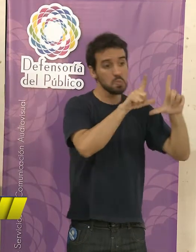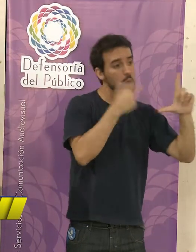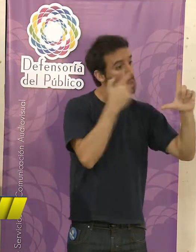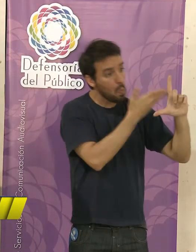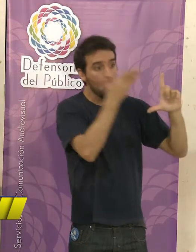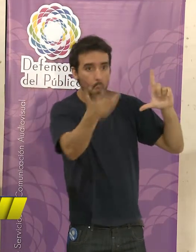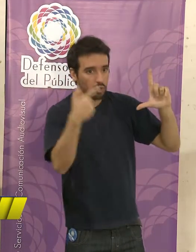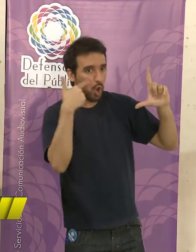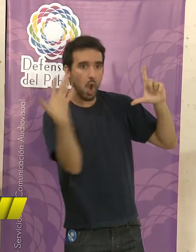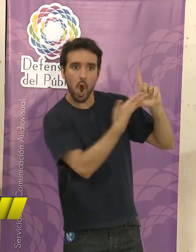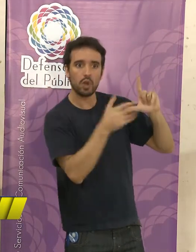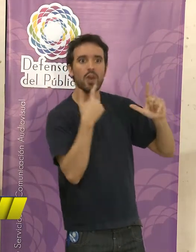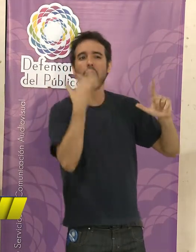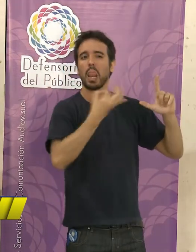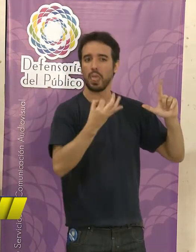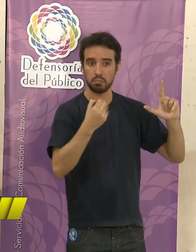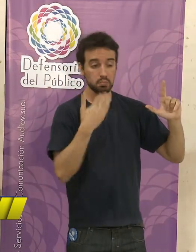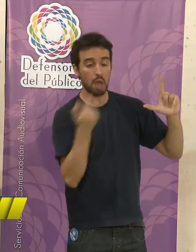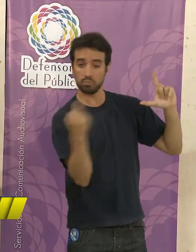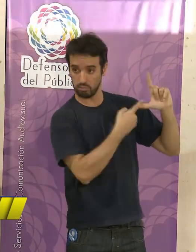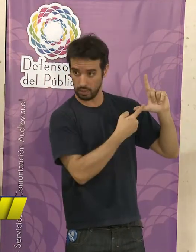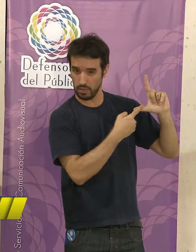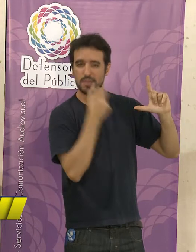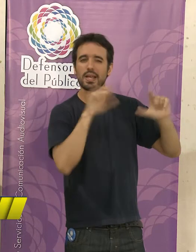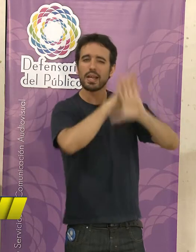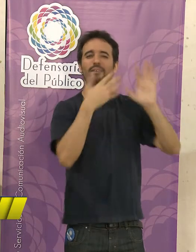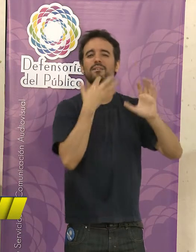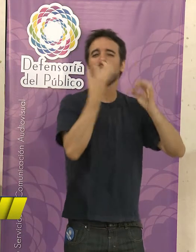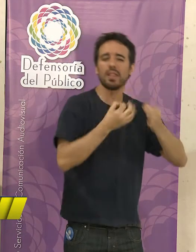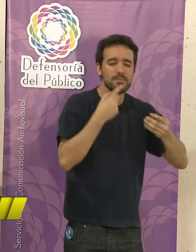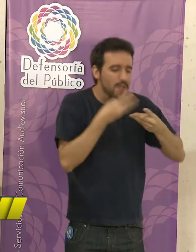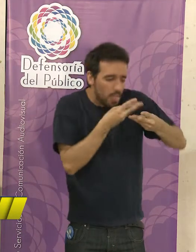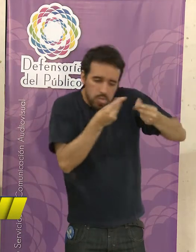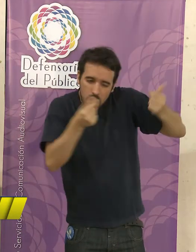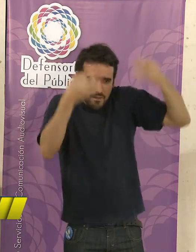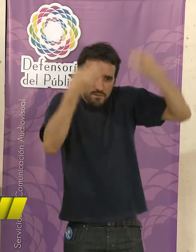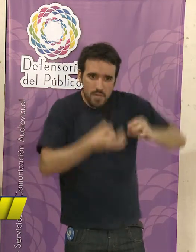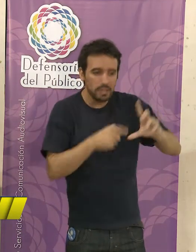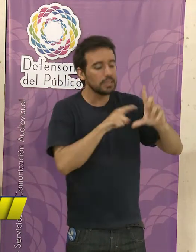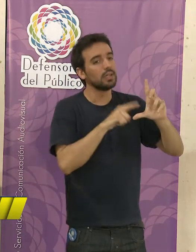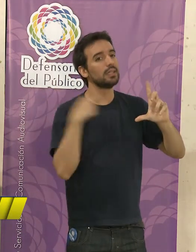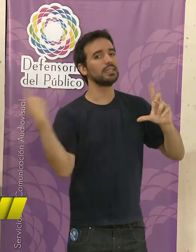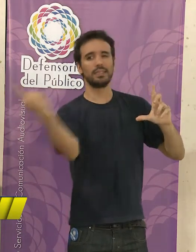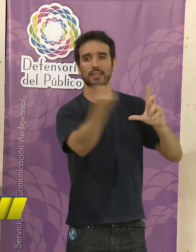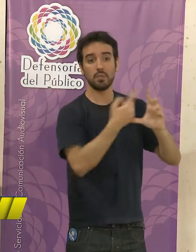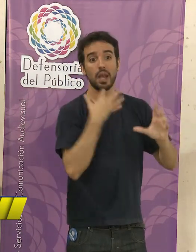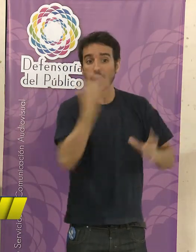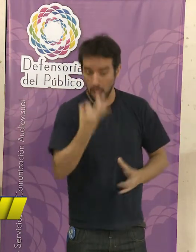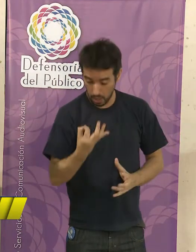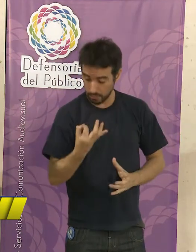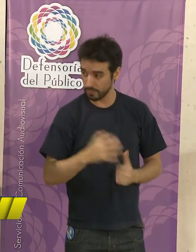nos muestran es lo que al final podemos conocer. Es claro de que su honestidad, veracidad y transparencia sabremos que nuestro mundo es real.